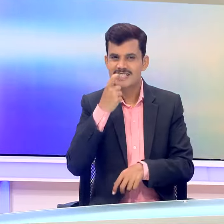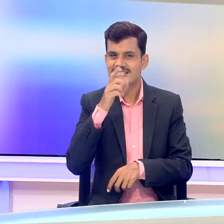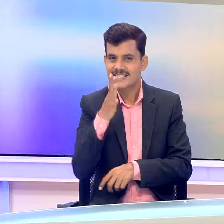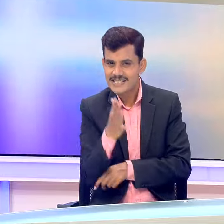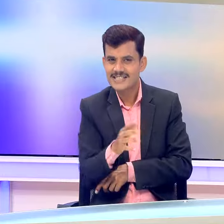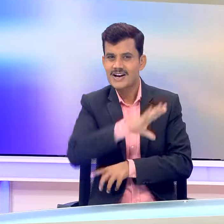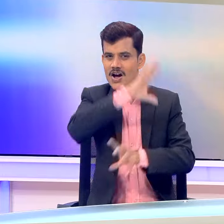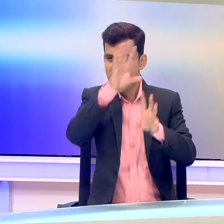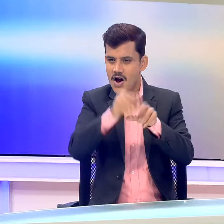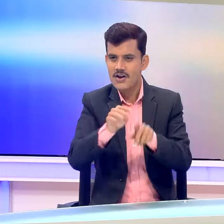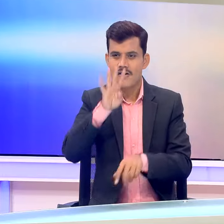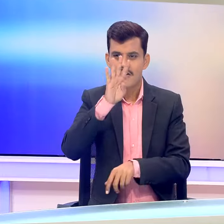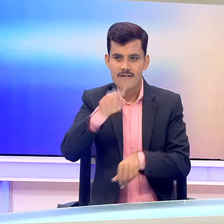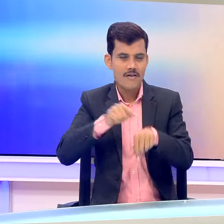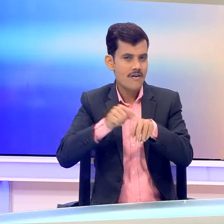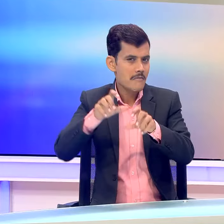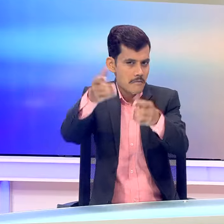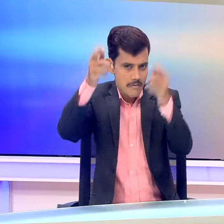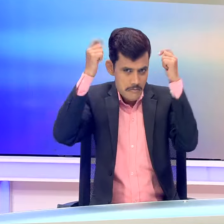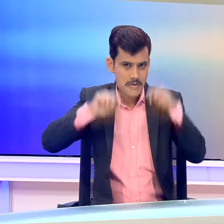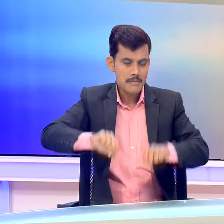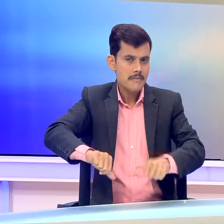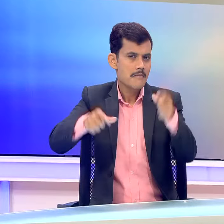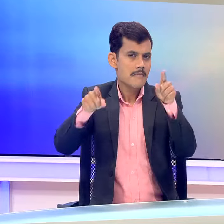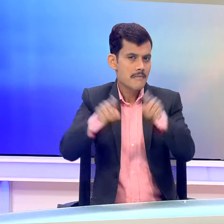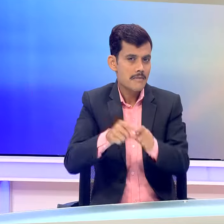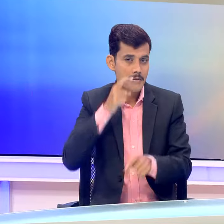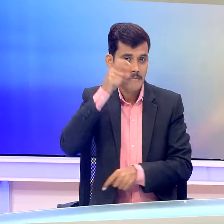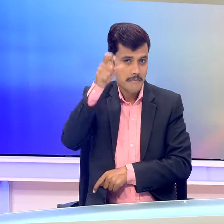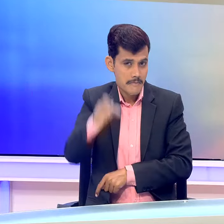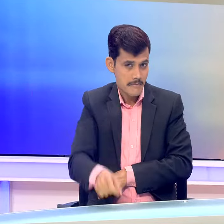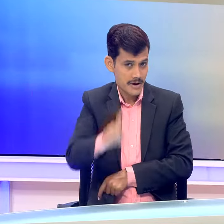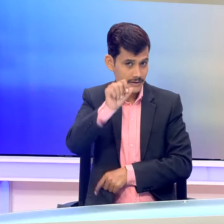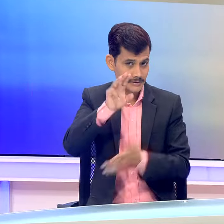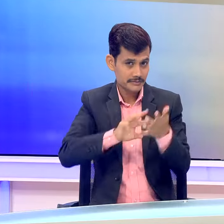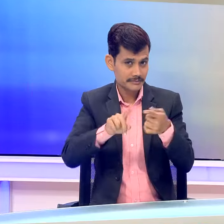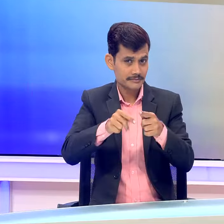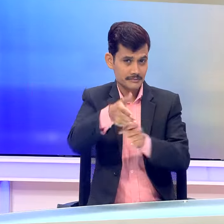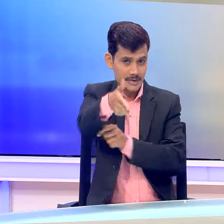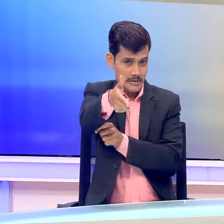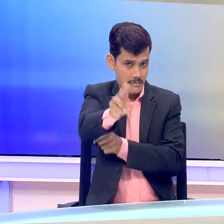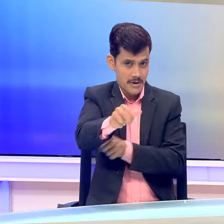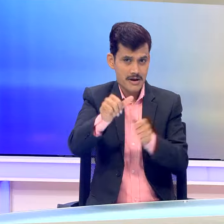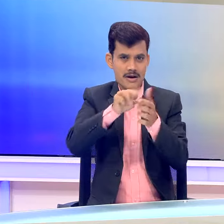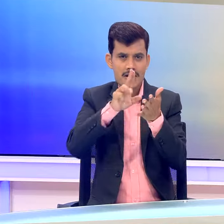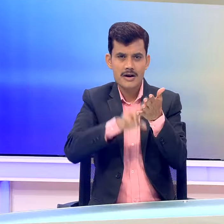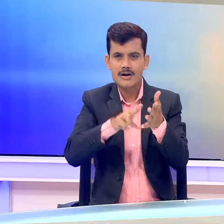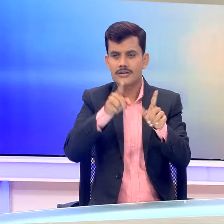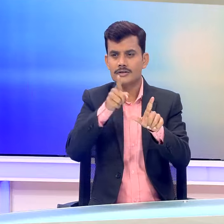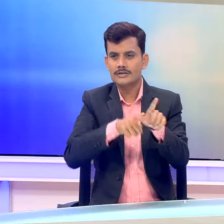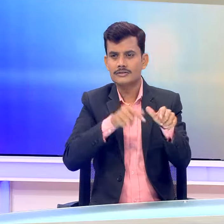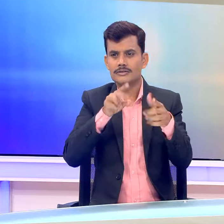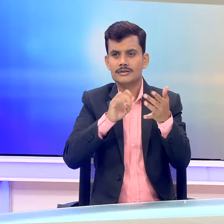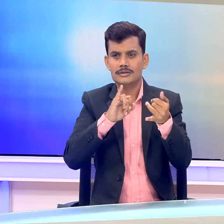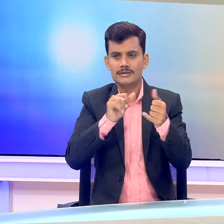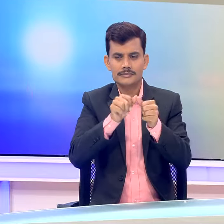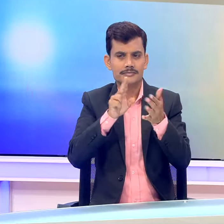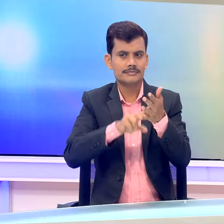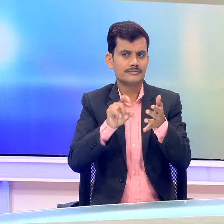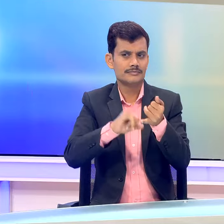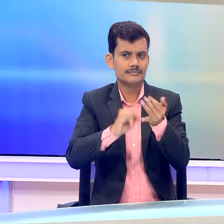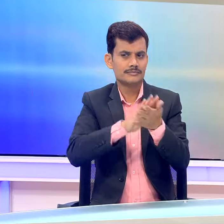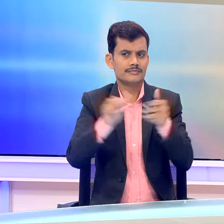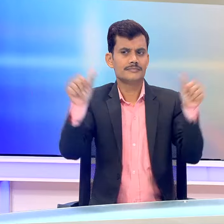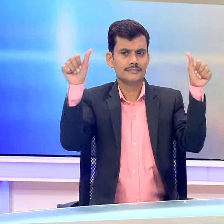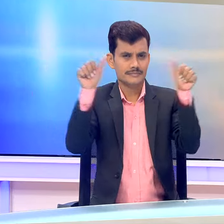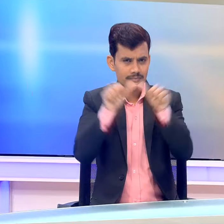सहित कुल चार पदक जीते हैं महिलाओं के दस मीटर एयर पिस्टल इस परधा में अनुया प्रसाद ने स्वर्ण जीता अभिनाव